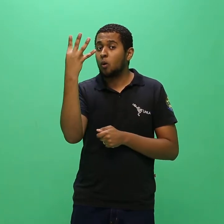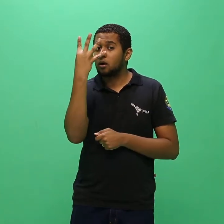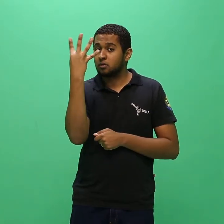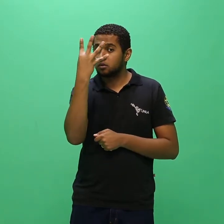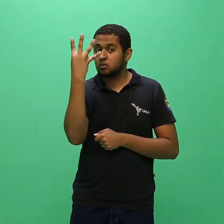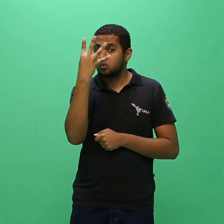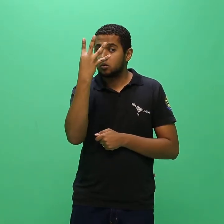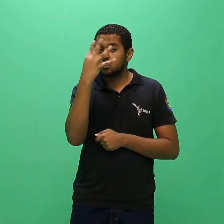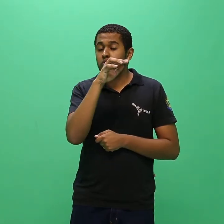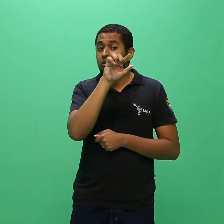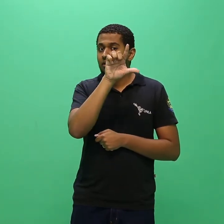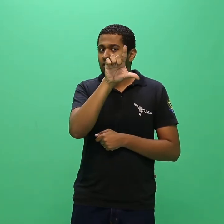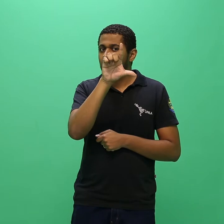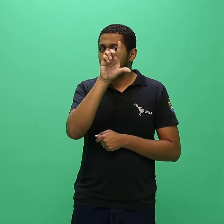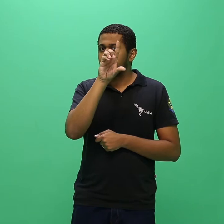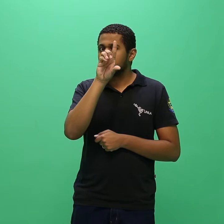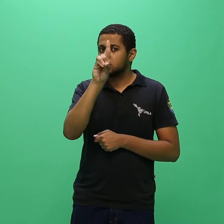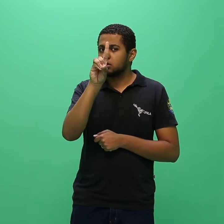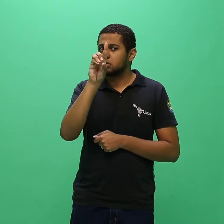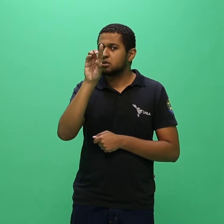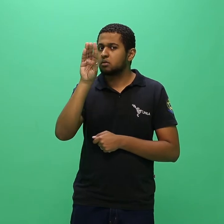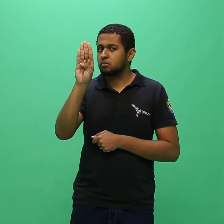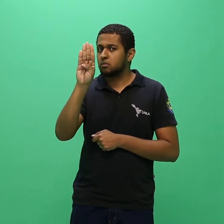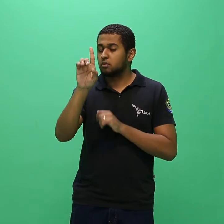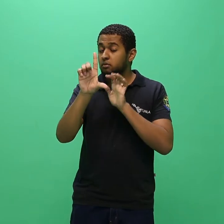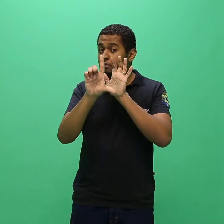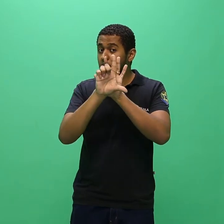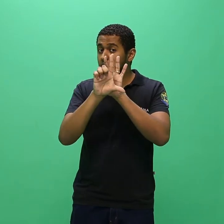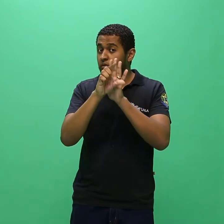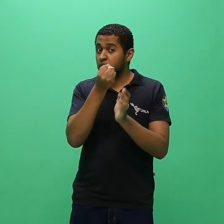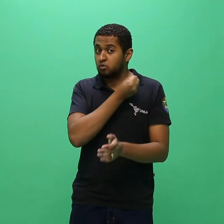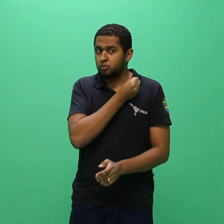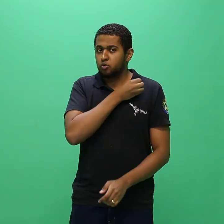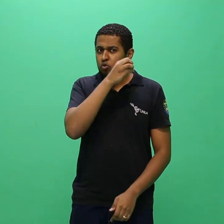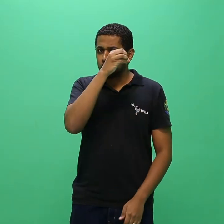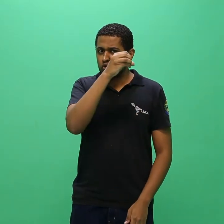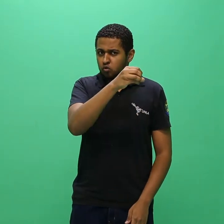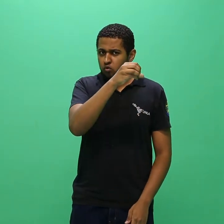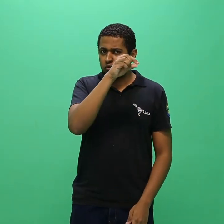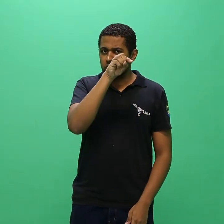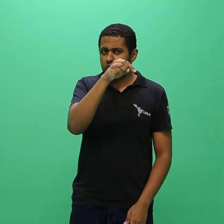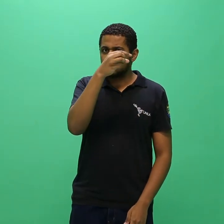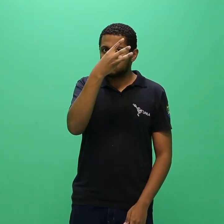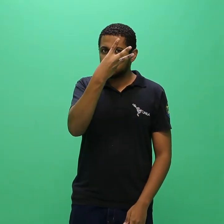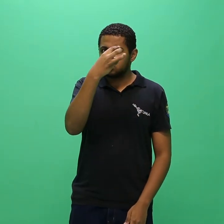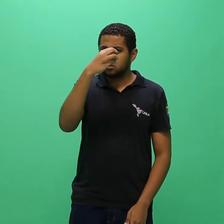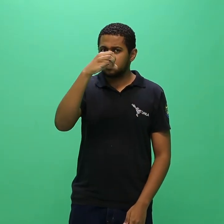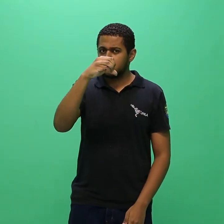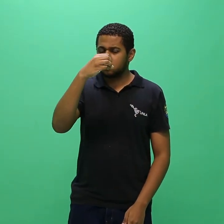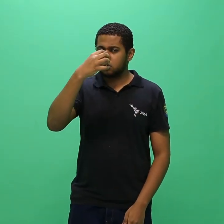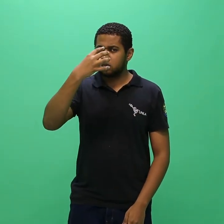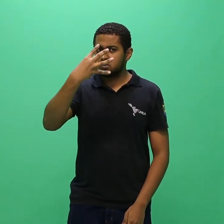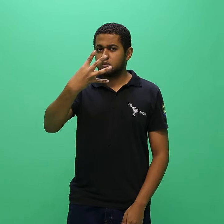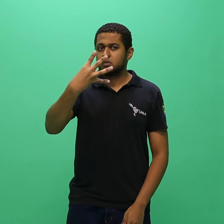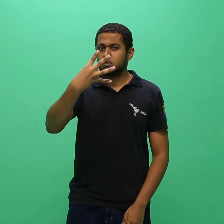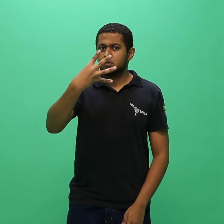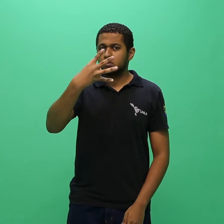Bases da Educação Nacional, LDB, Lei nº 9.394, de